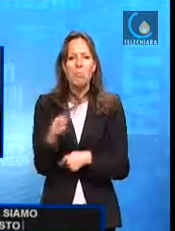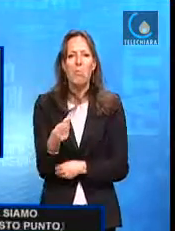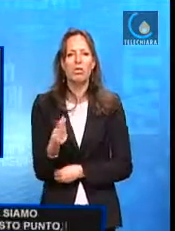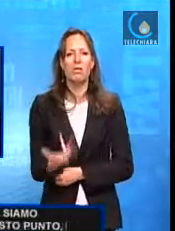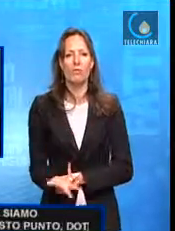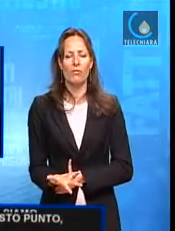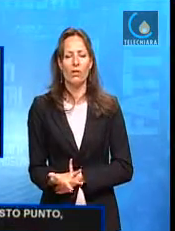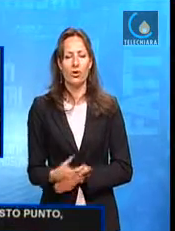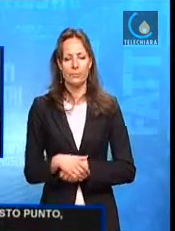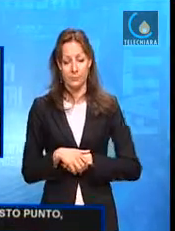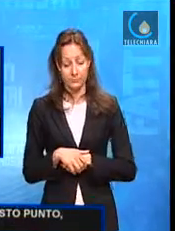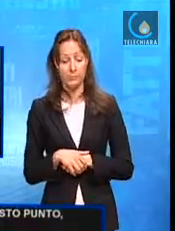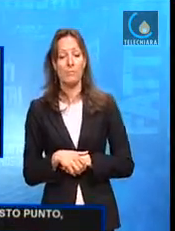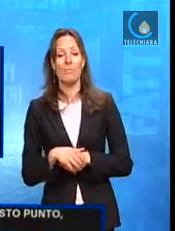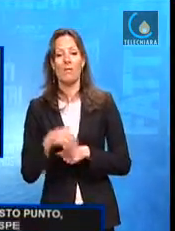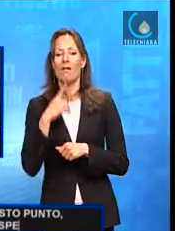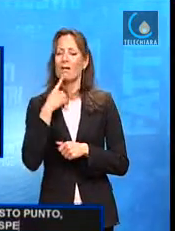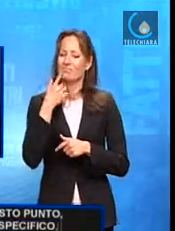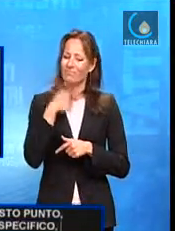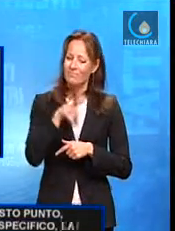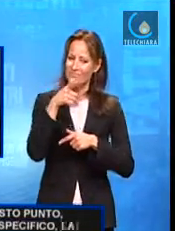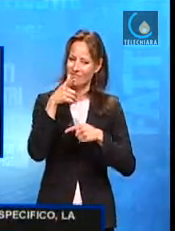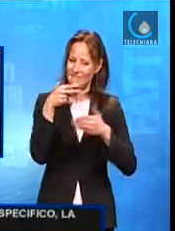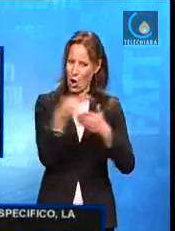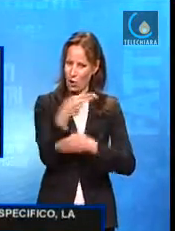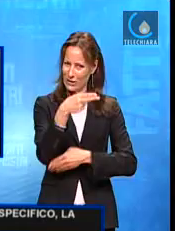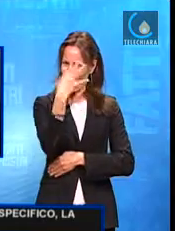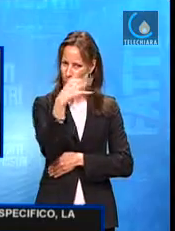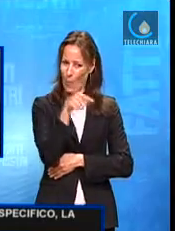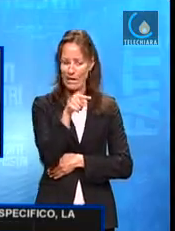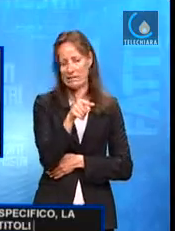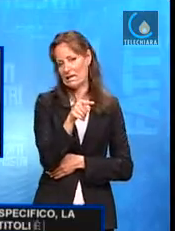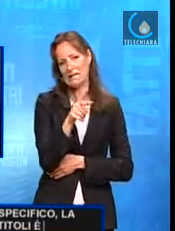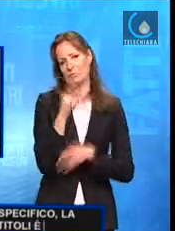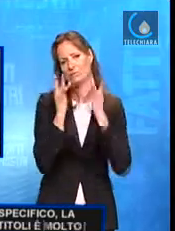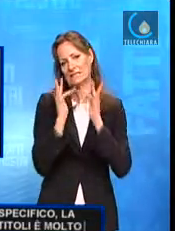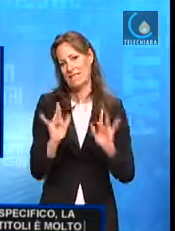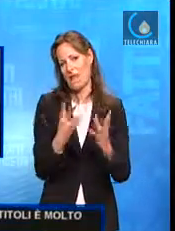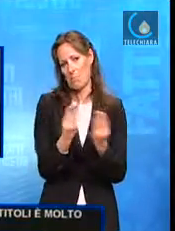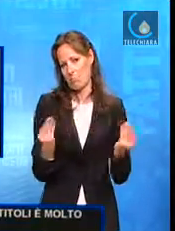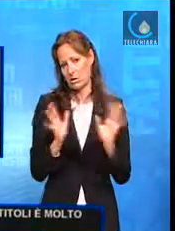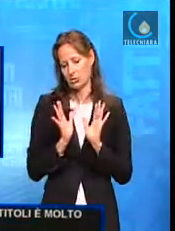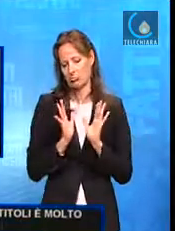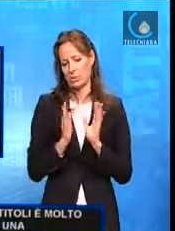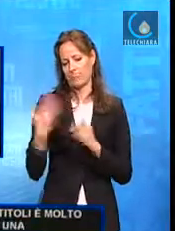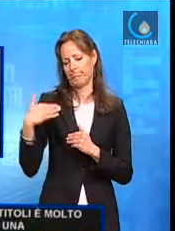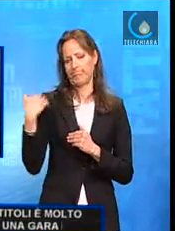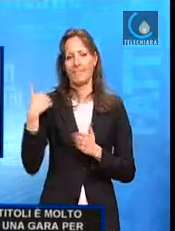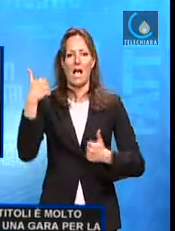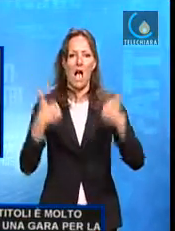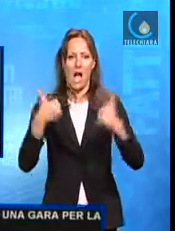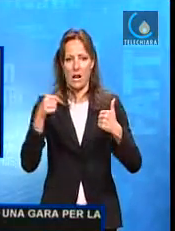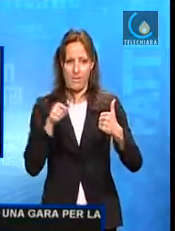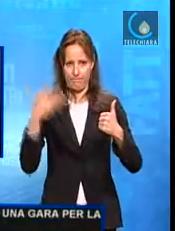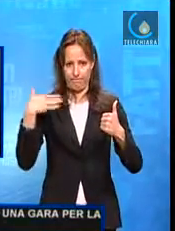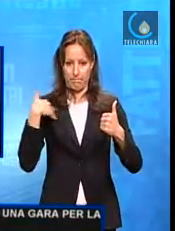Lo specifico, cioè la qualità dei sottotitoli, è molto semplice. C'è stata una gara per la prima volta,